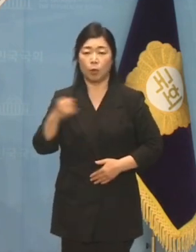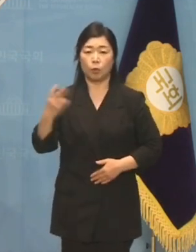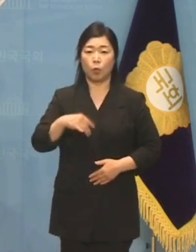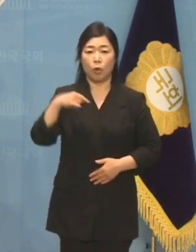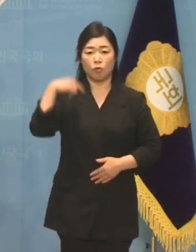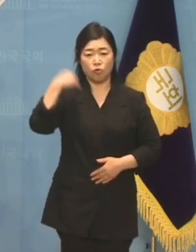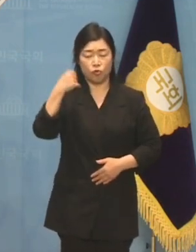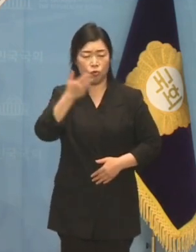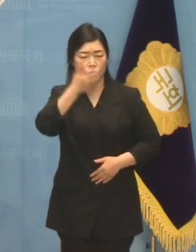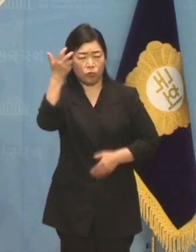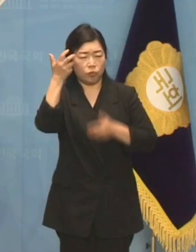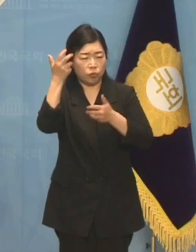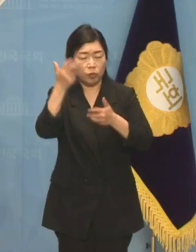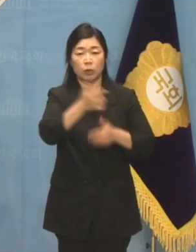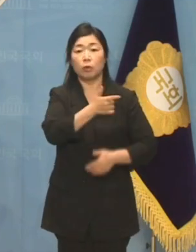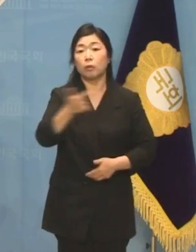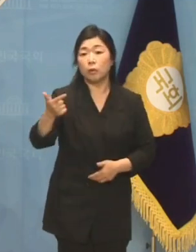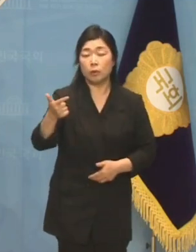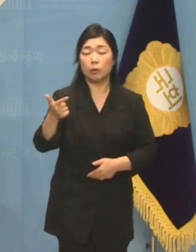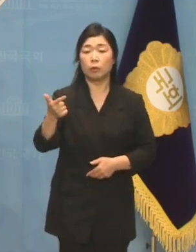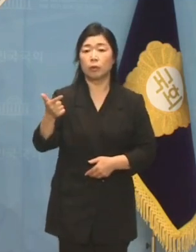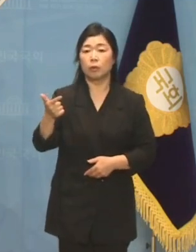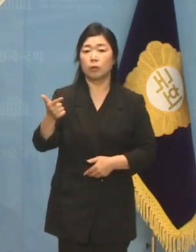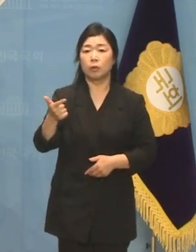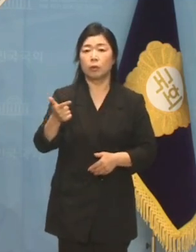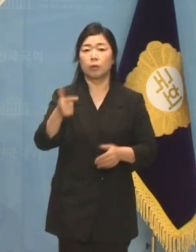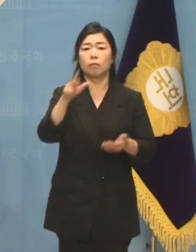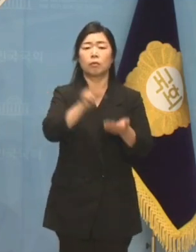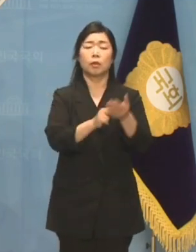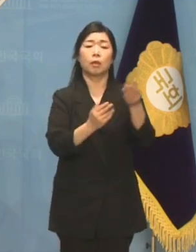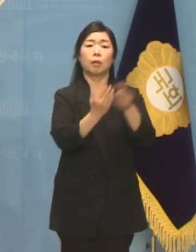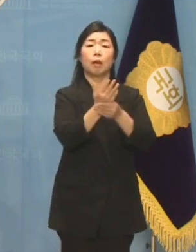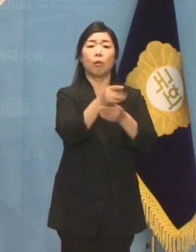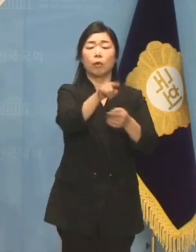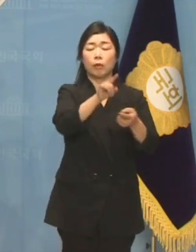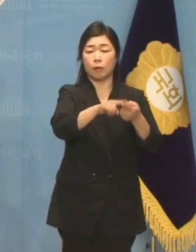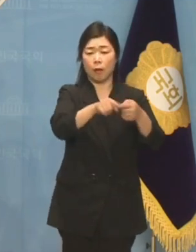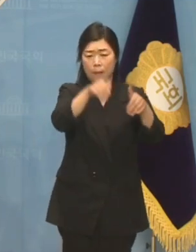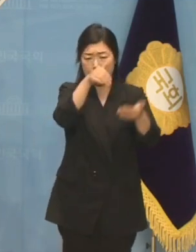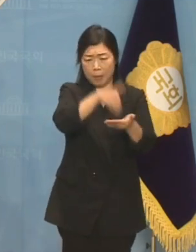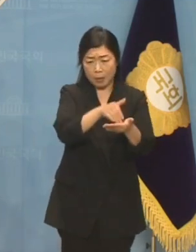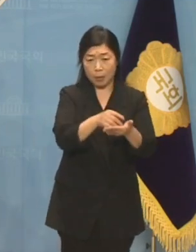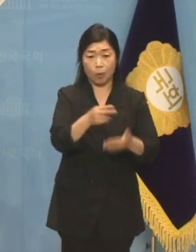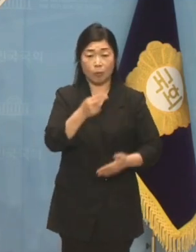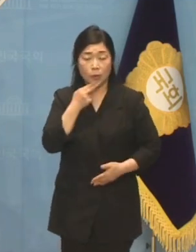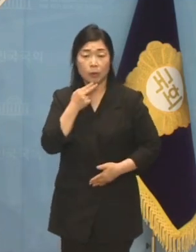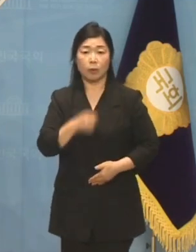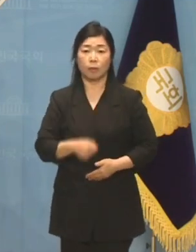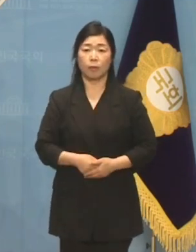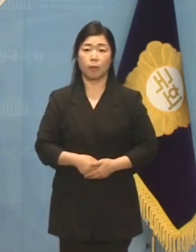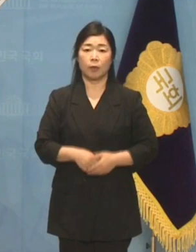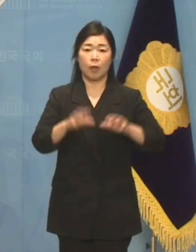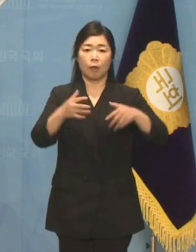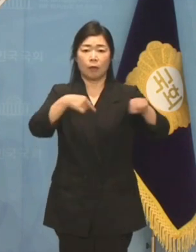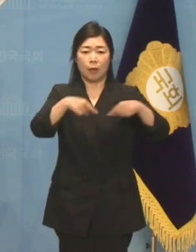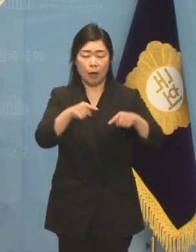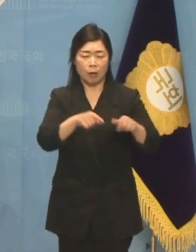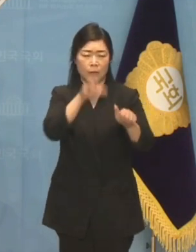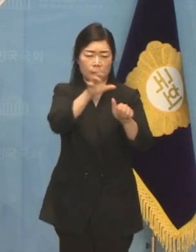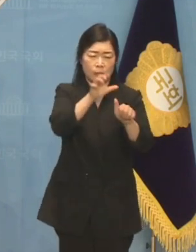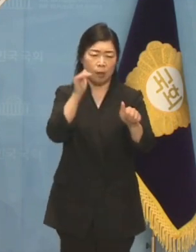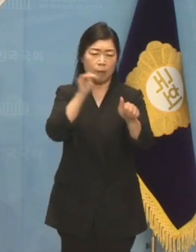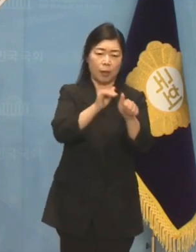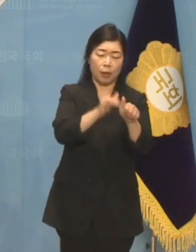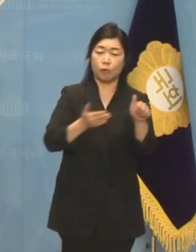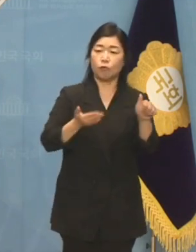일관한 지난 5년에 대한 반성은커녕 어떻게든 국정을 발목 잡고 국익을 망가뜨리는